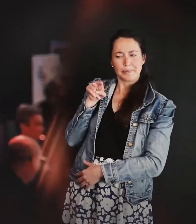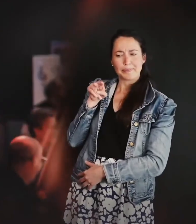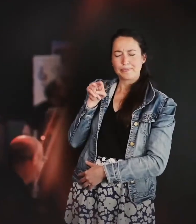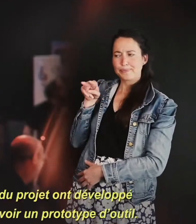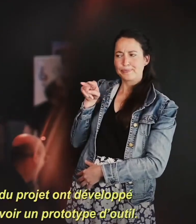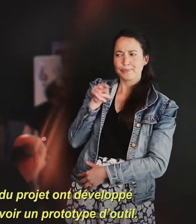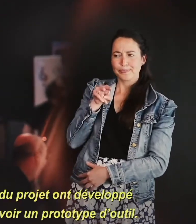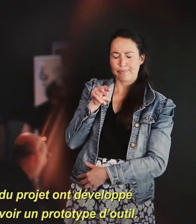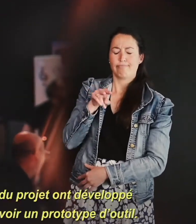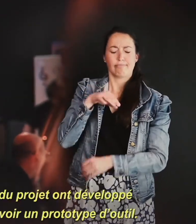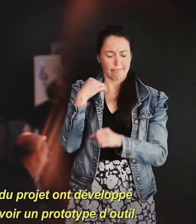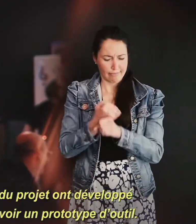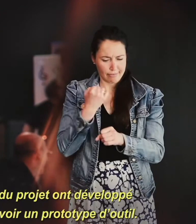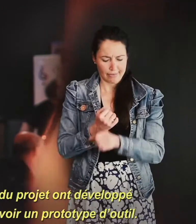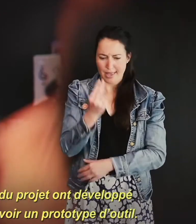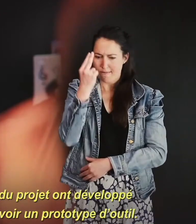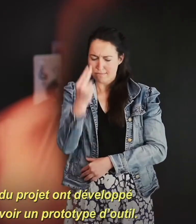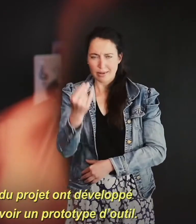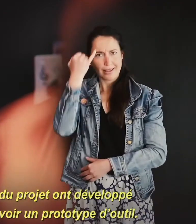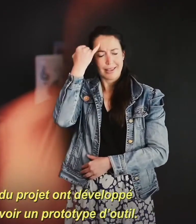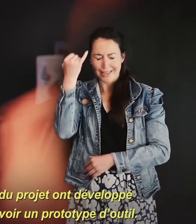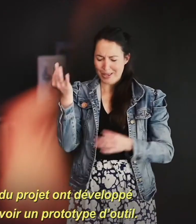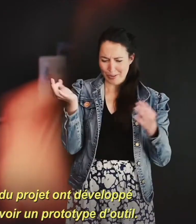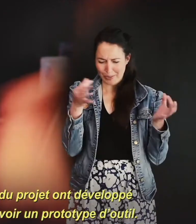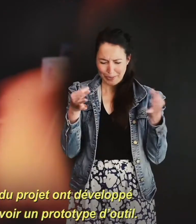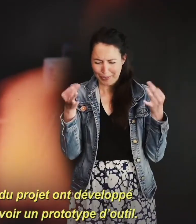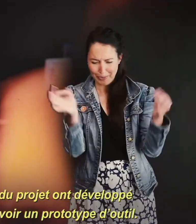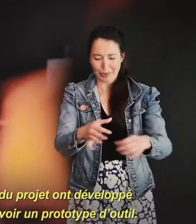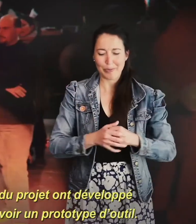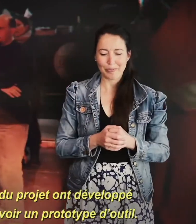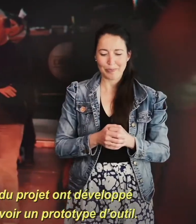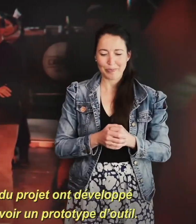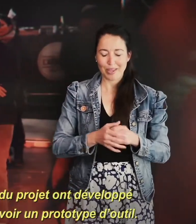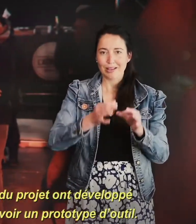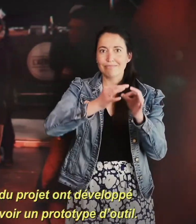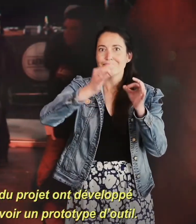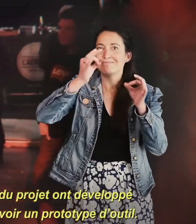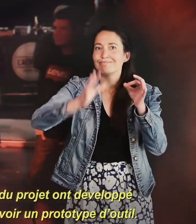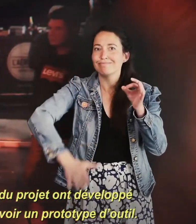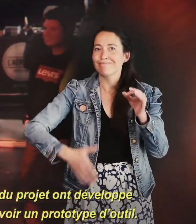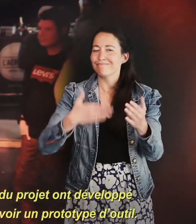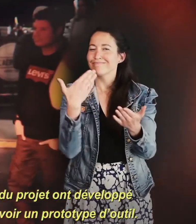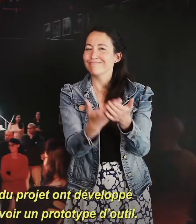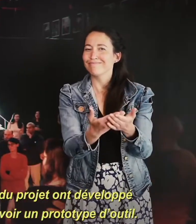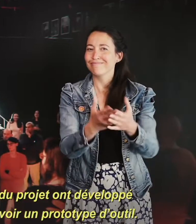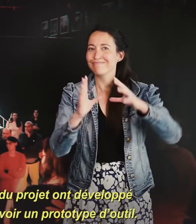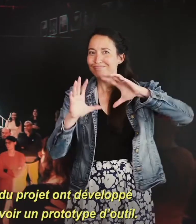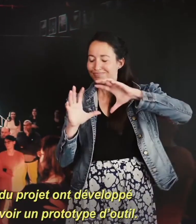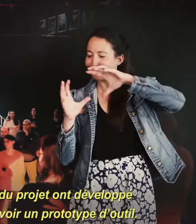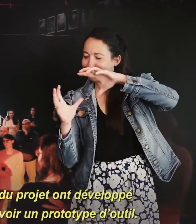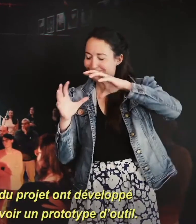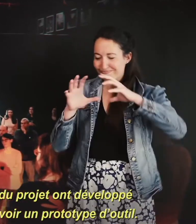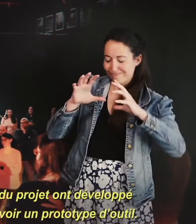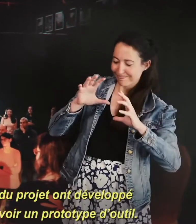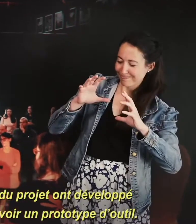A partir de ces questions, les chercheurs du projet ont développé des hypothèses et ont commencé à concevoir un prototype d